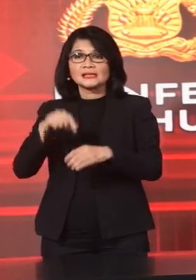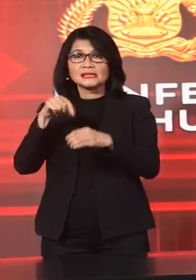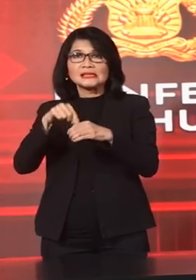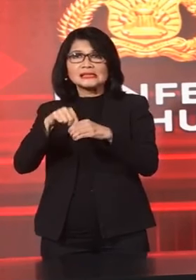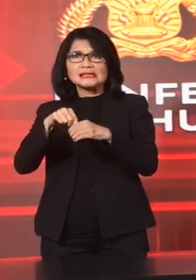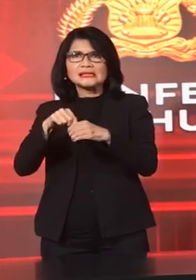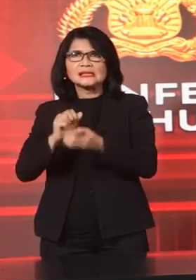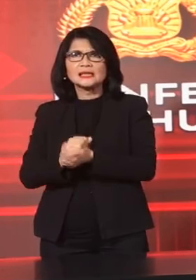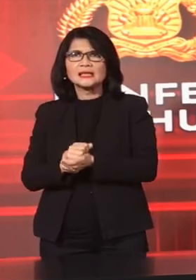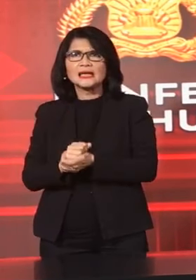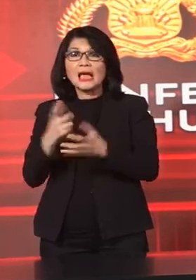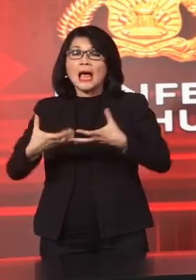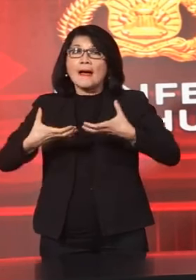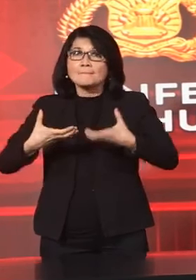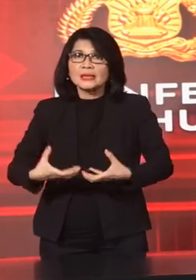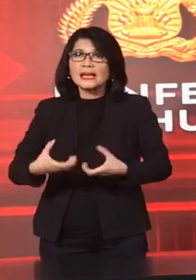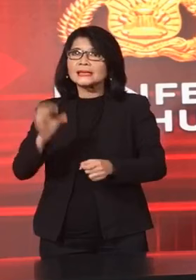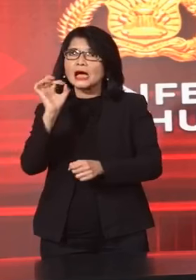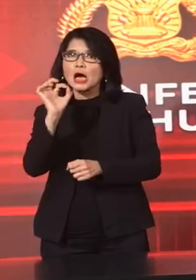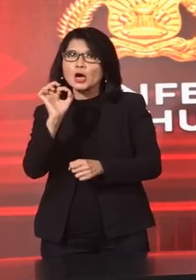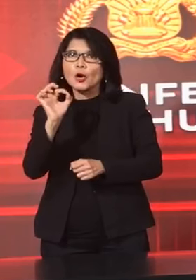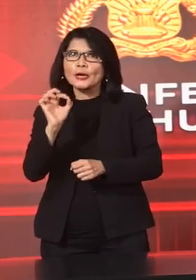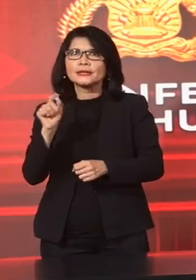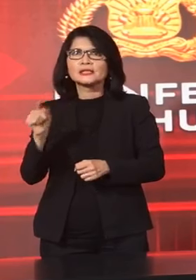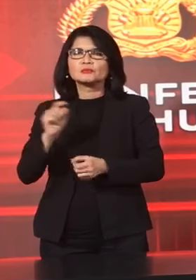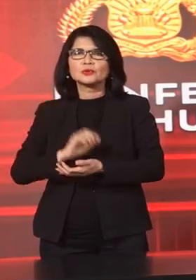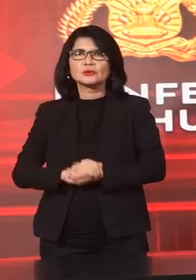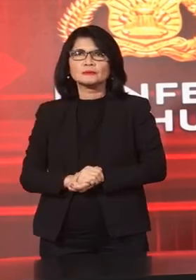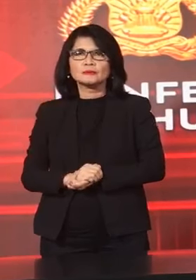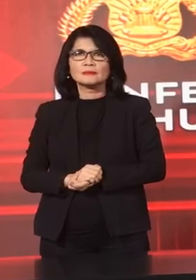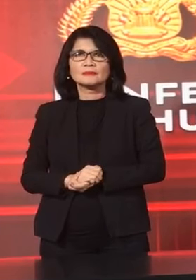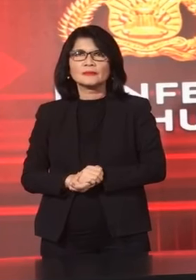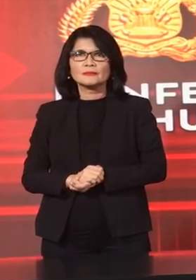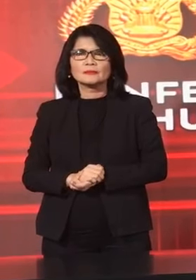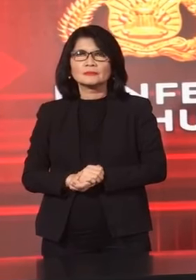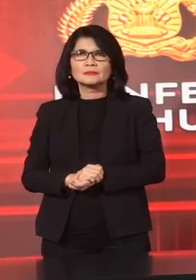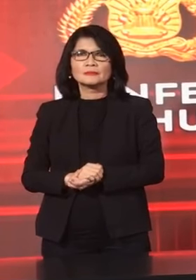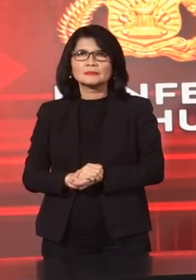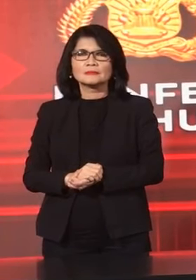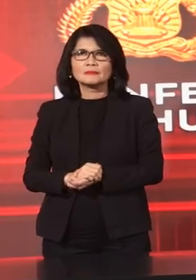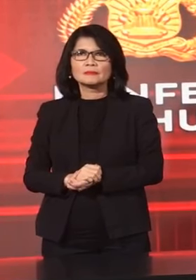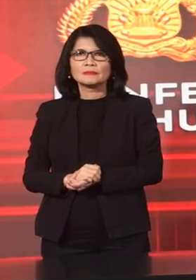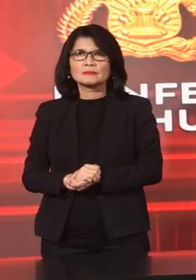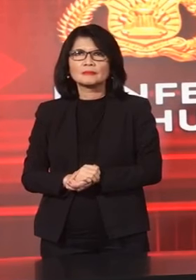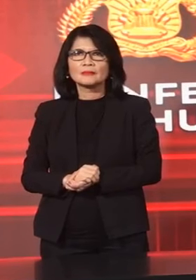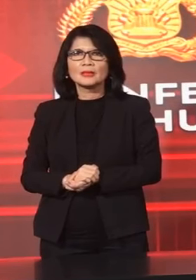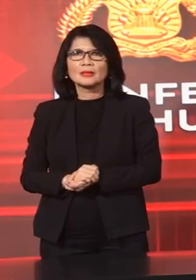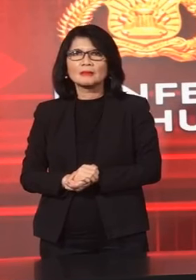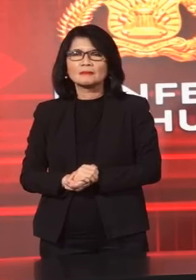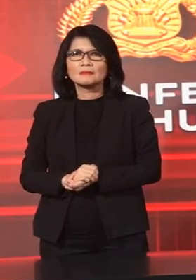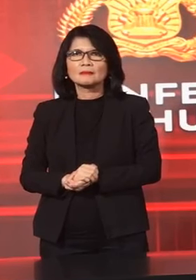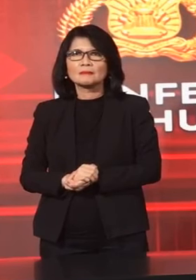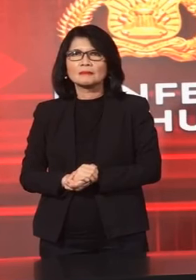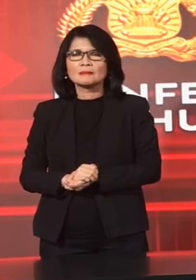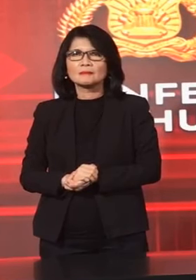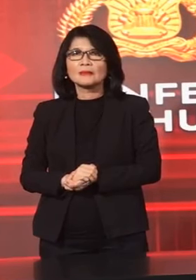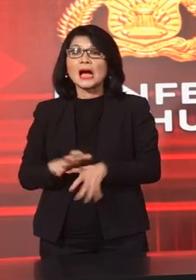Berat Koin Dinar Dan Dirham Tersebut Atas Perbuatannya